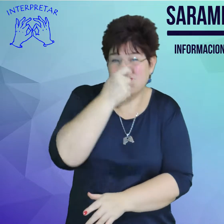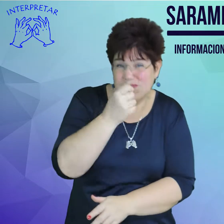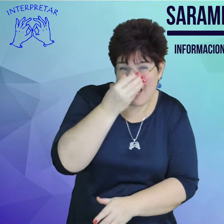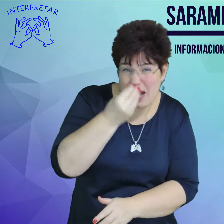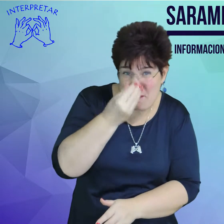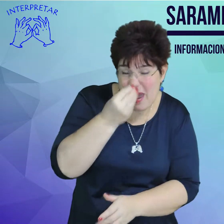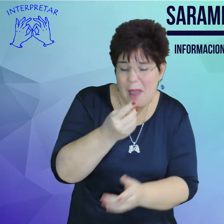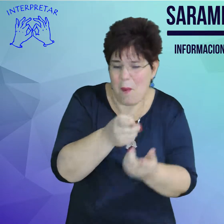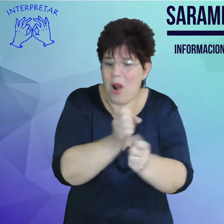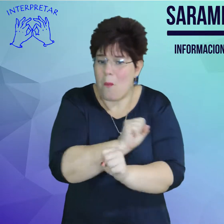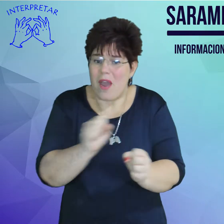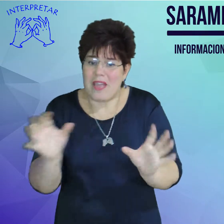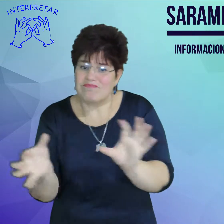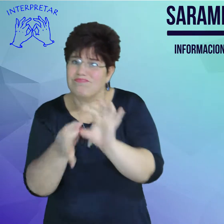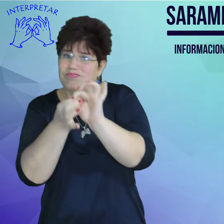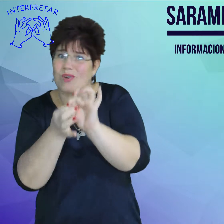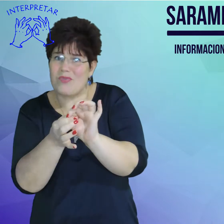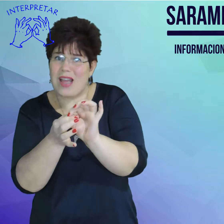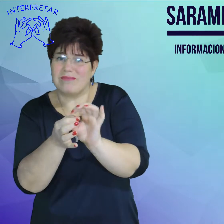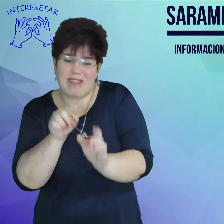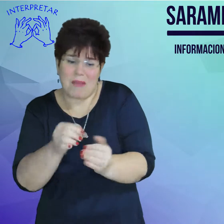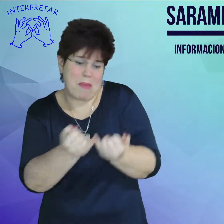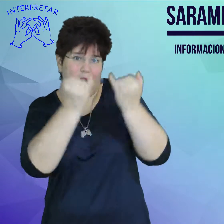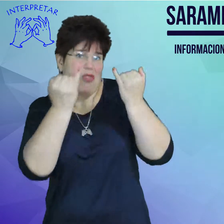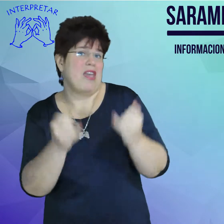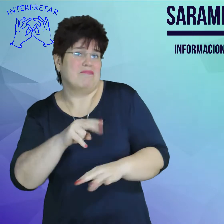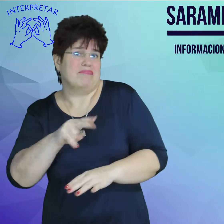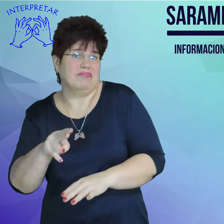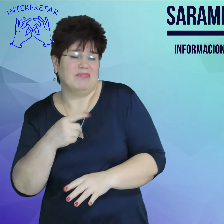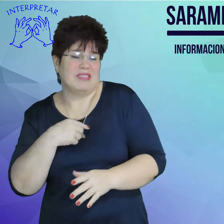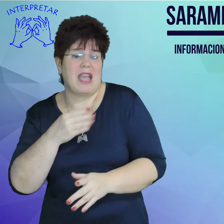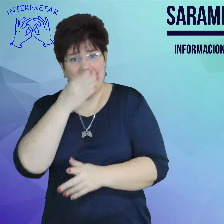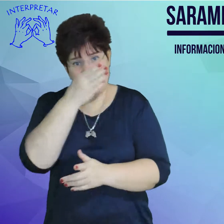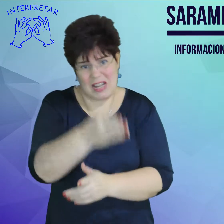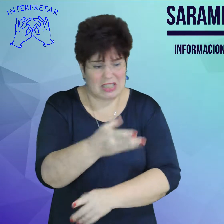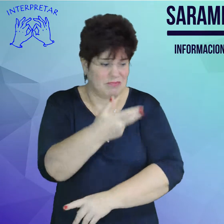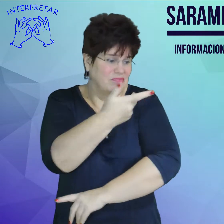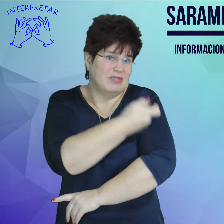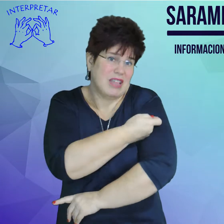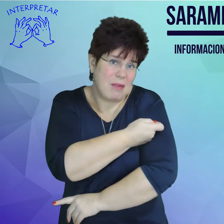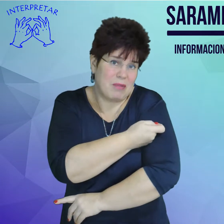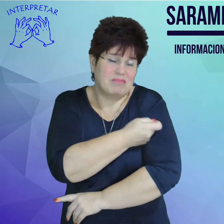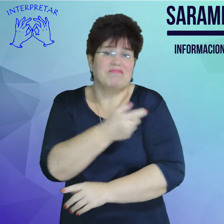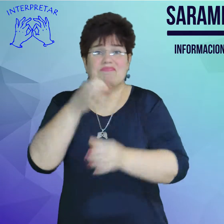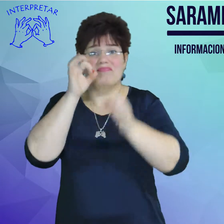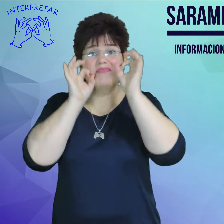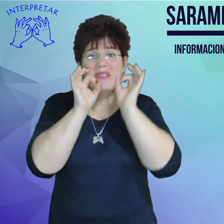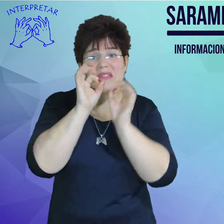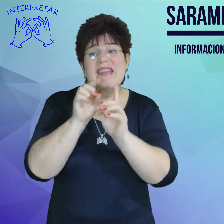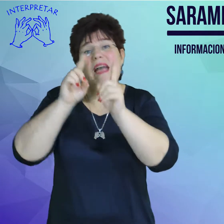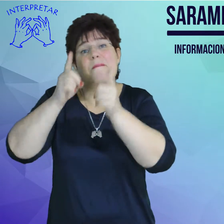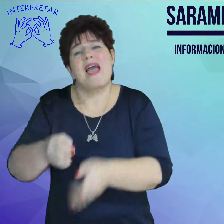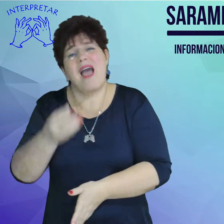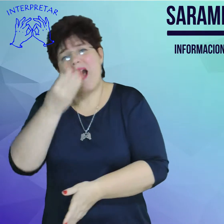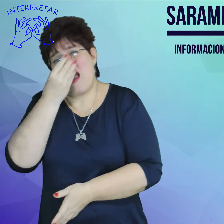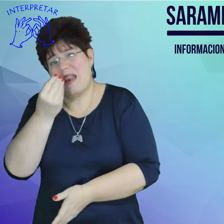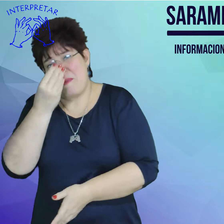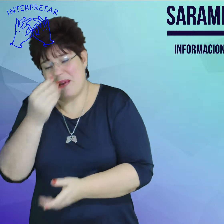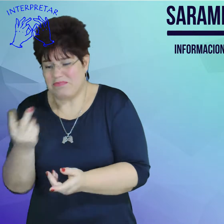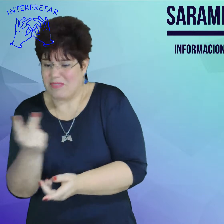y se recomienda, bueno, empáticamente vacunarse tanto contra la gripe y quienes no tengan la vacuna de sarampión y no hayan tenido la enfermedad que se vacunen también